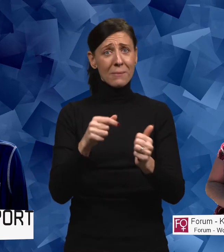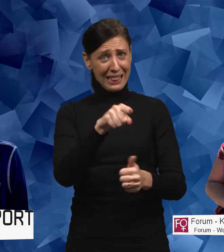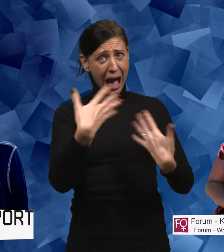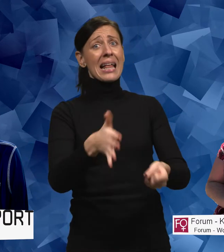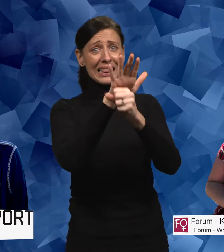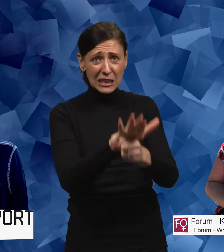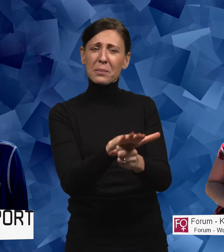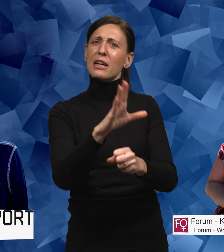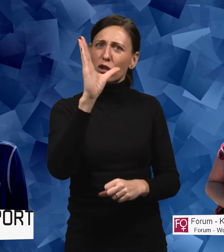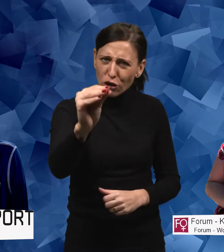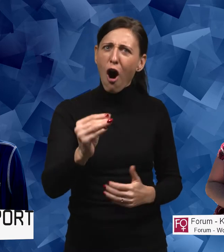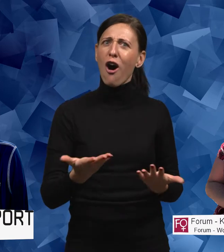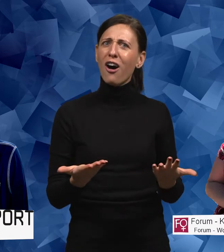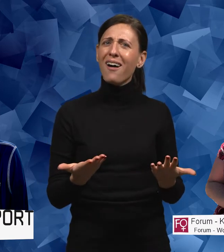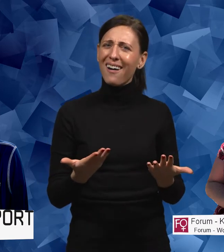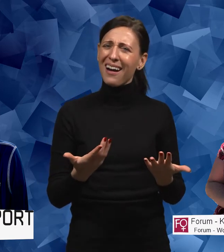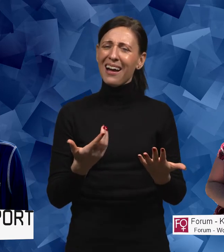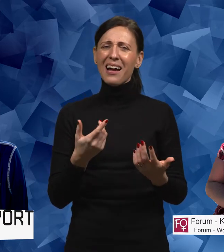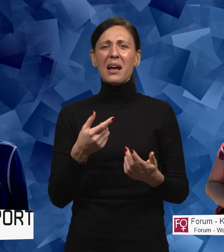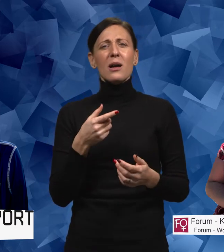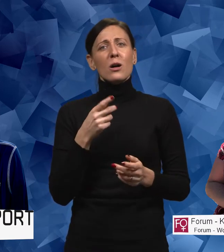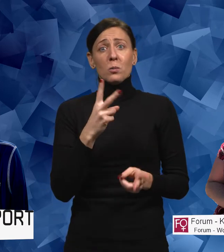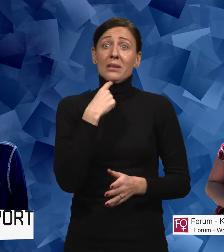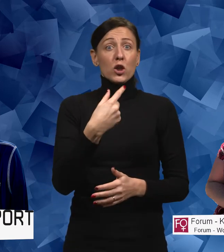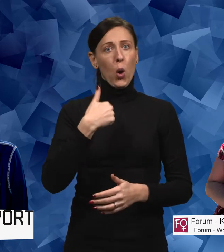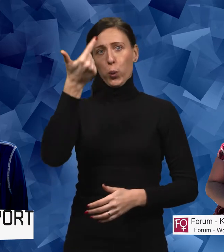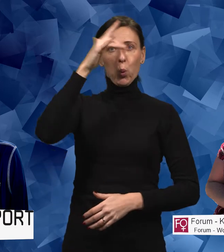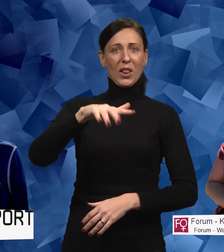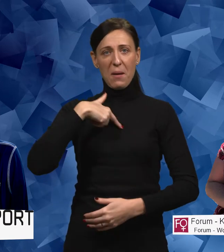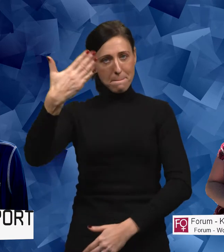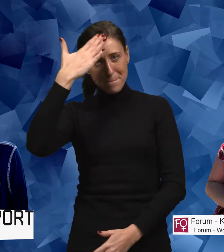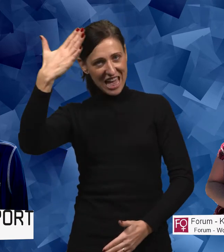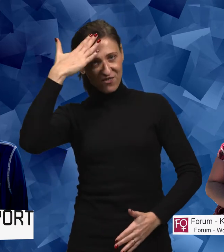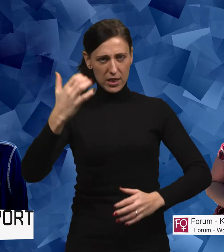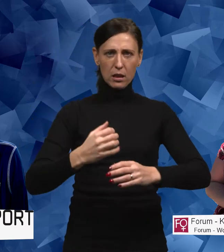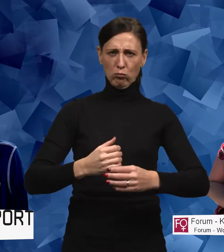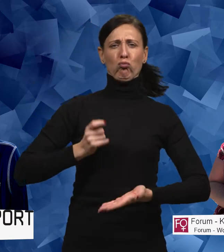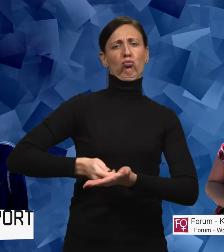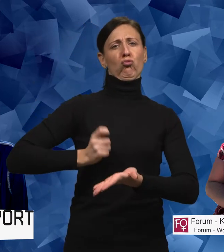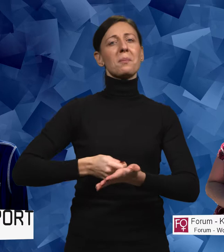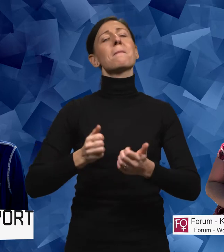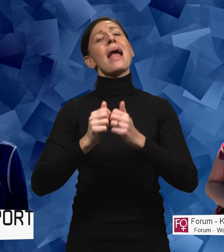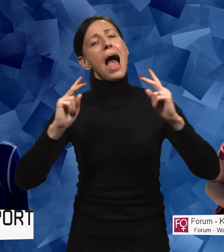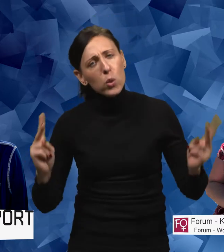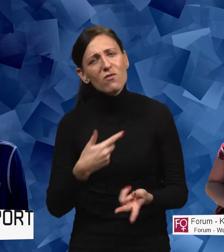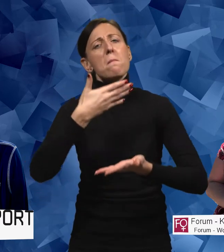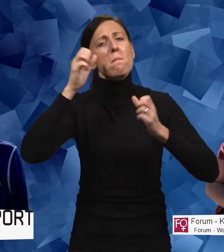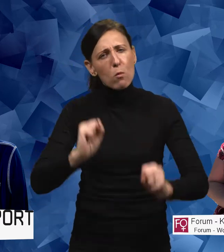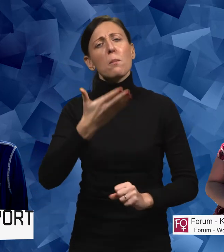diskriminering att det är så. Och som sagt, jag tror inte att det är medvetet. Men däremot så behöver vi prata om det och synliggöra det.